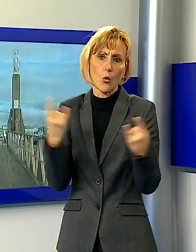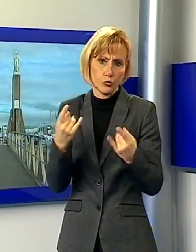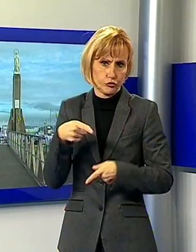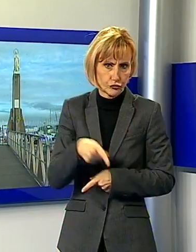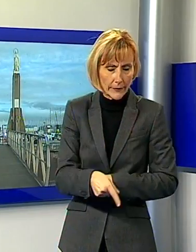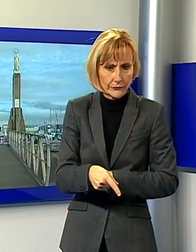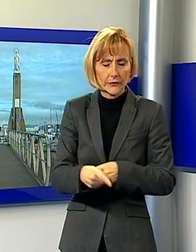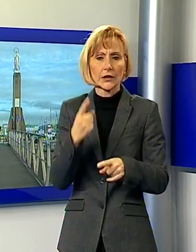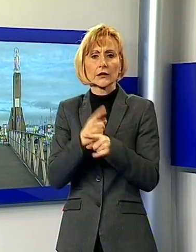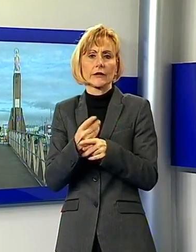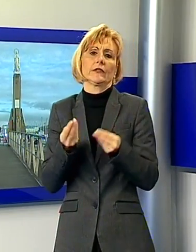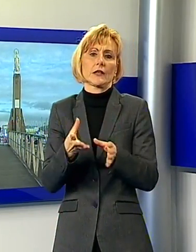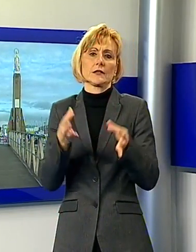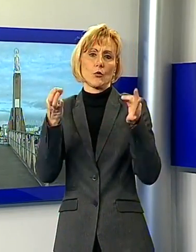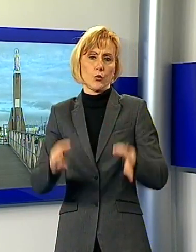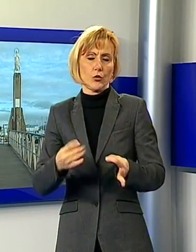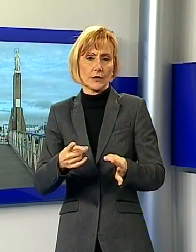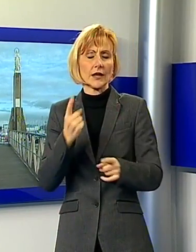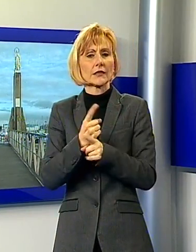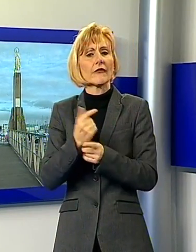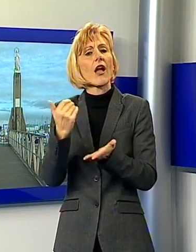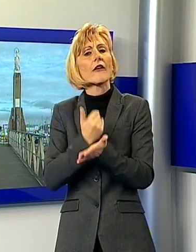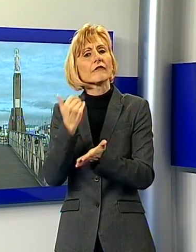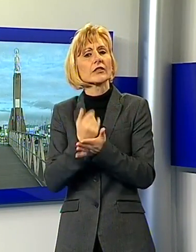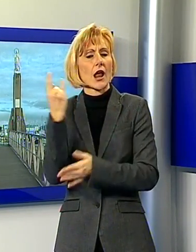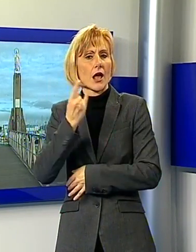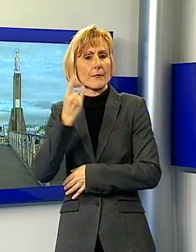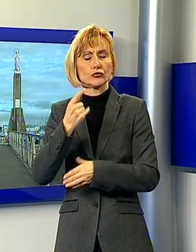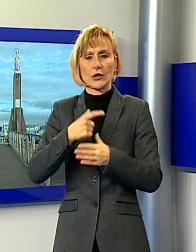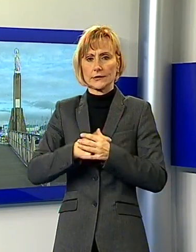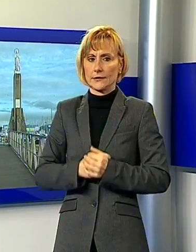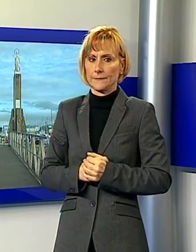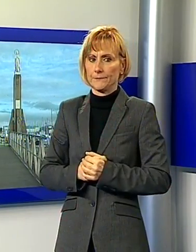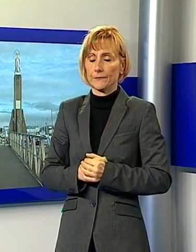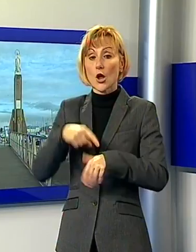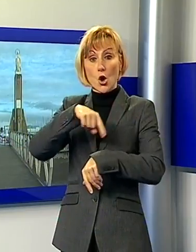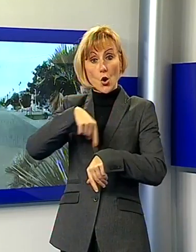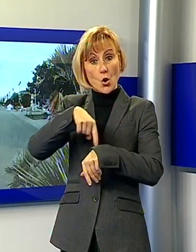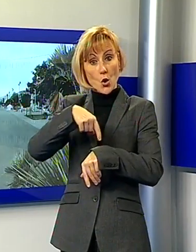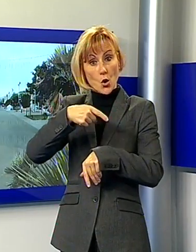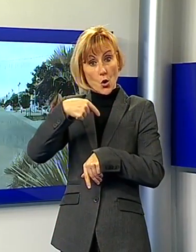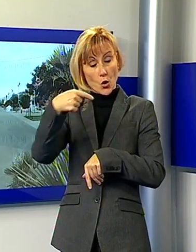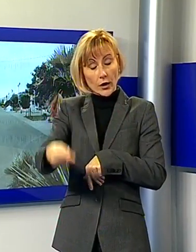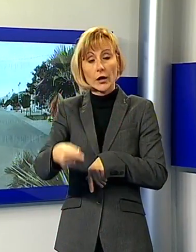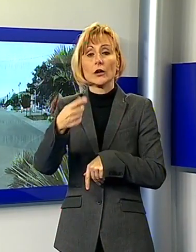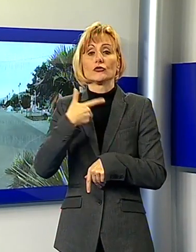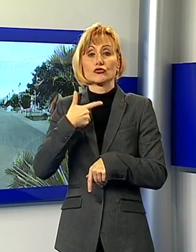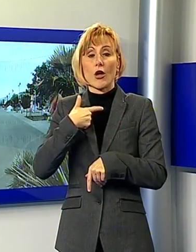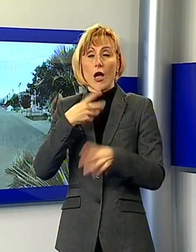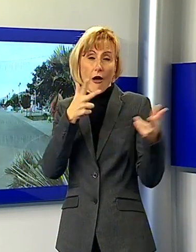per evitare che ci sia un'emergenza. Per le prossime ore sono previste raffiche di grecale fino a 40 nodi. La protezione